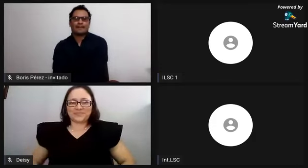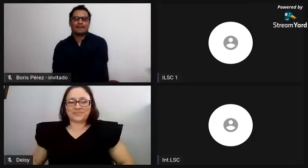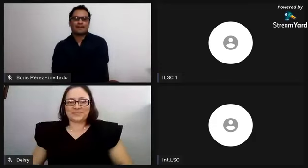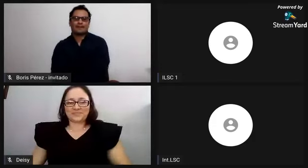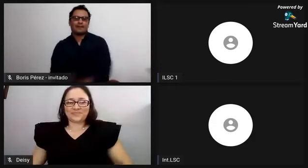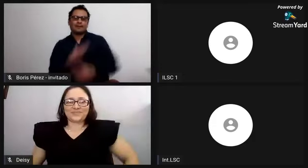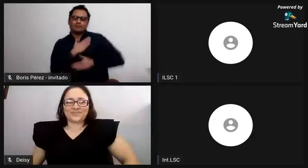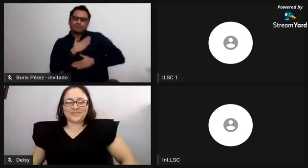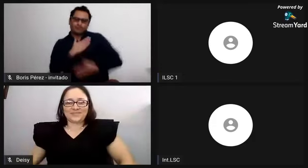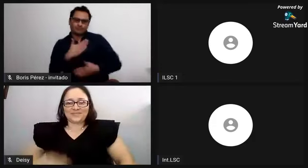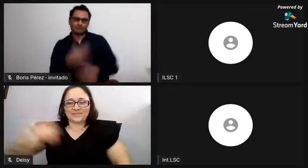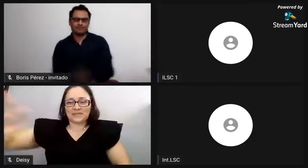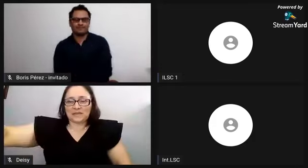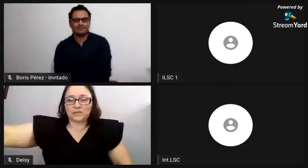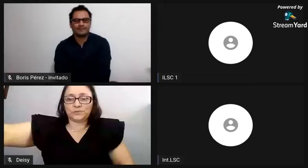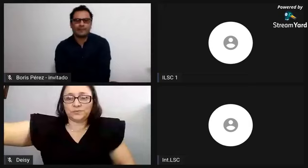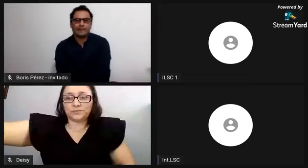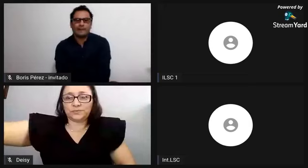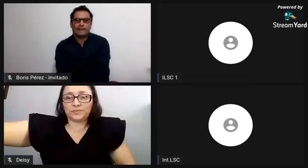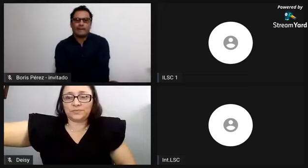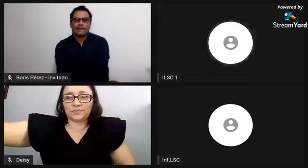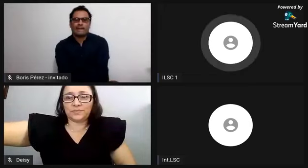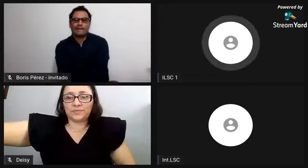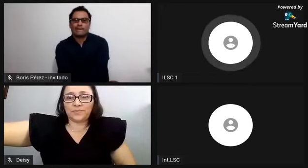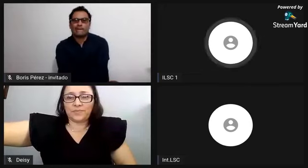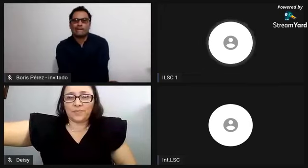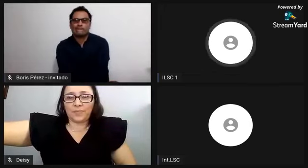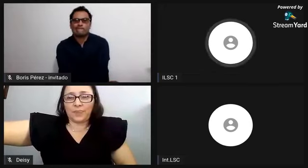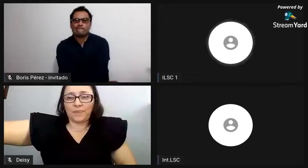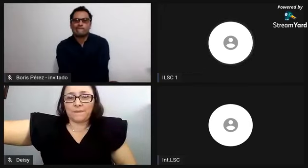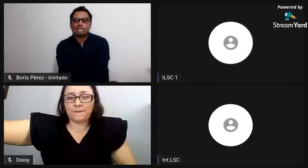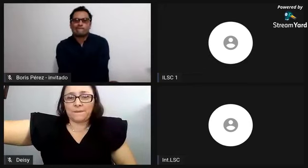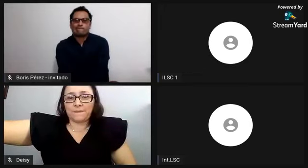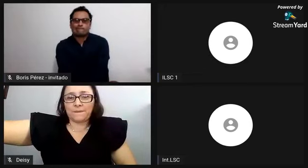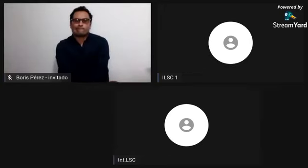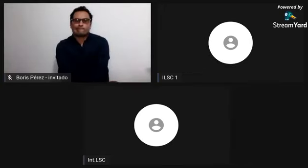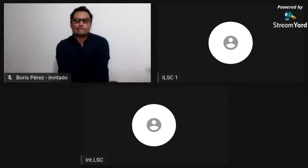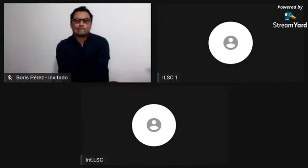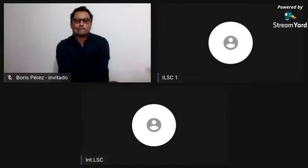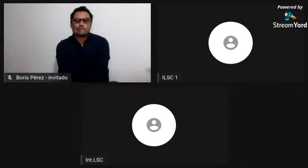Bueno, muchísimas gracias. No, con mucho gusto.